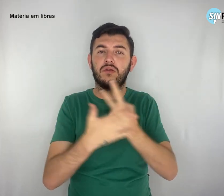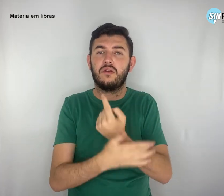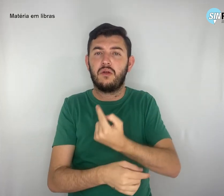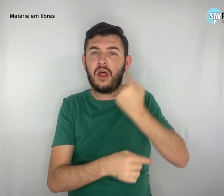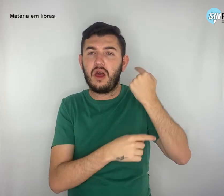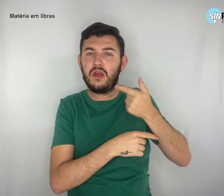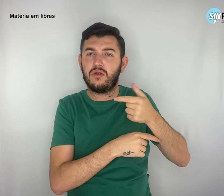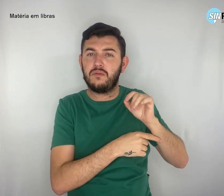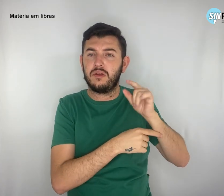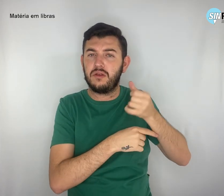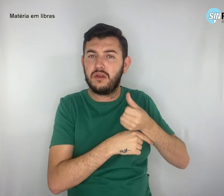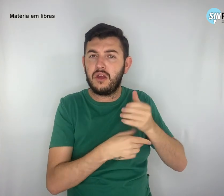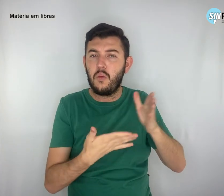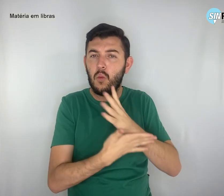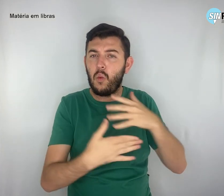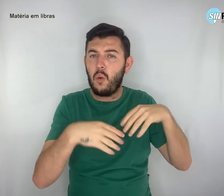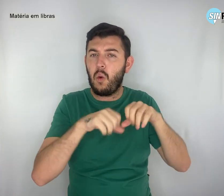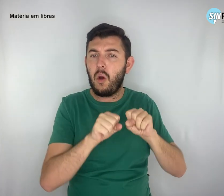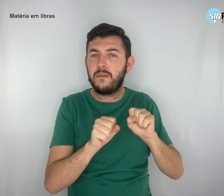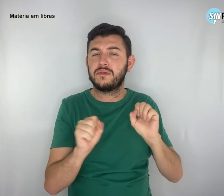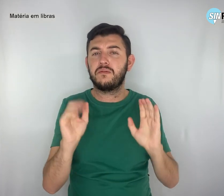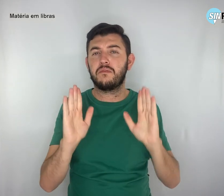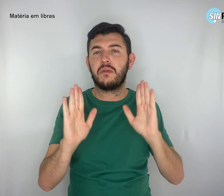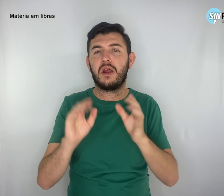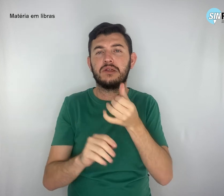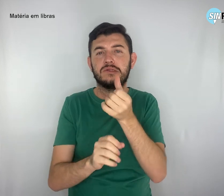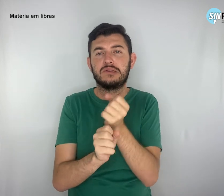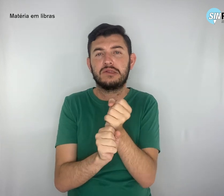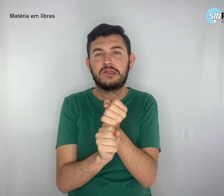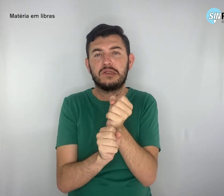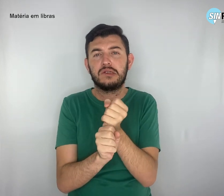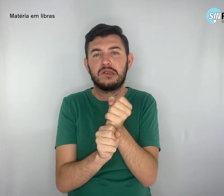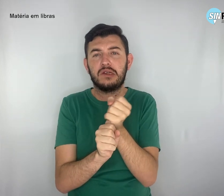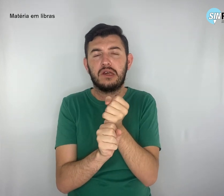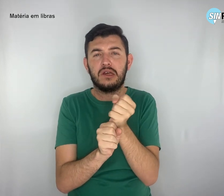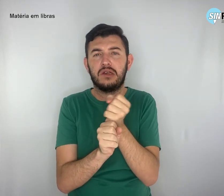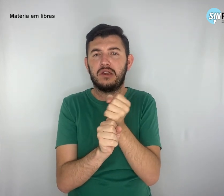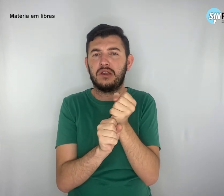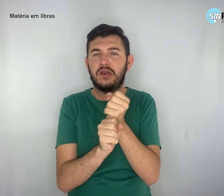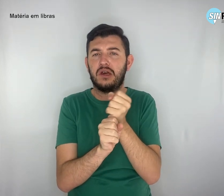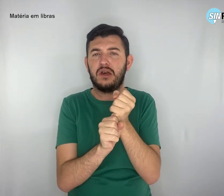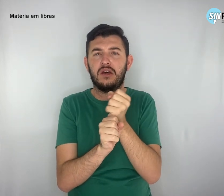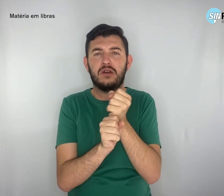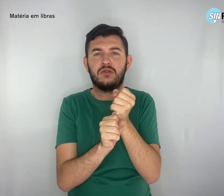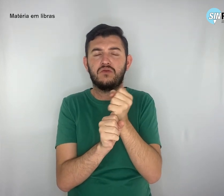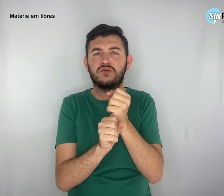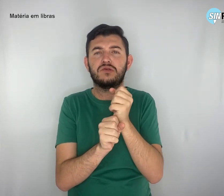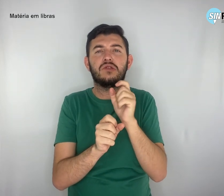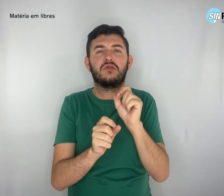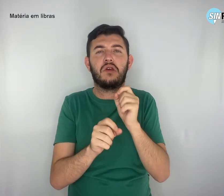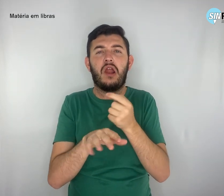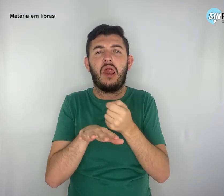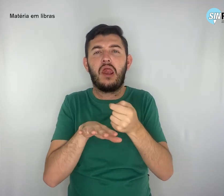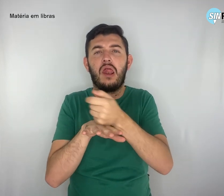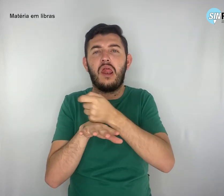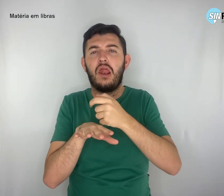Foram seis anos debaixo de um virulento e sistemático jogo de fake news e de